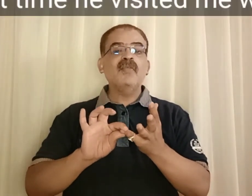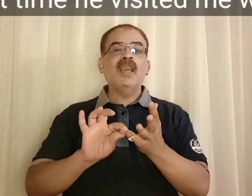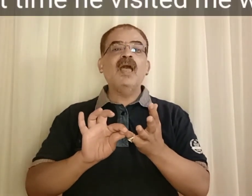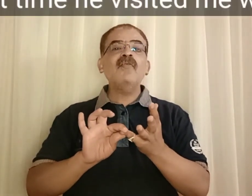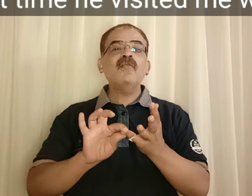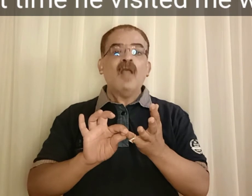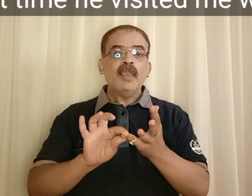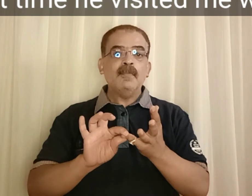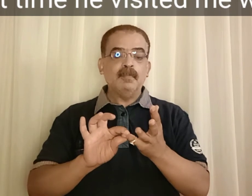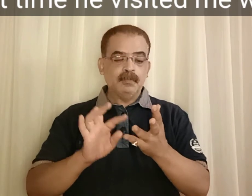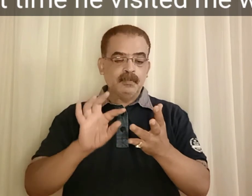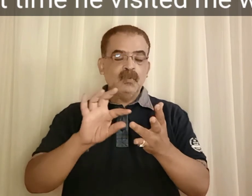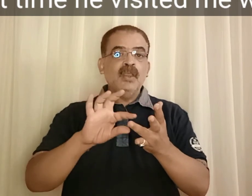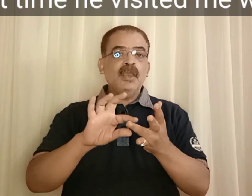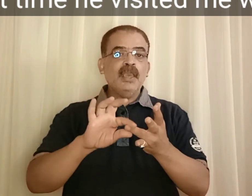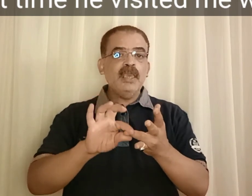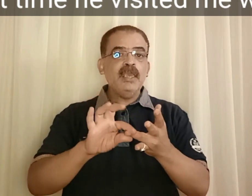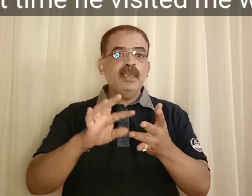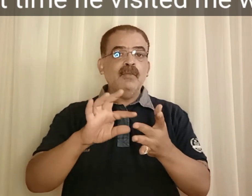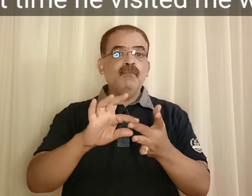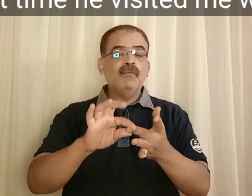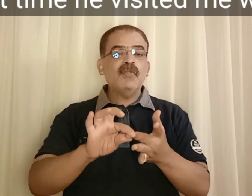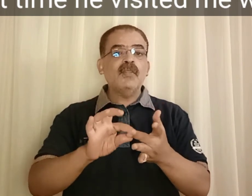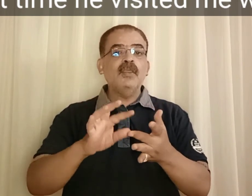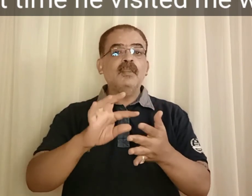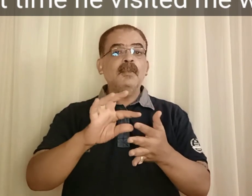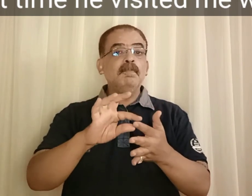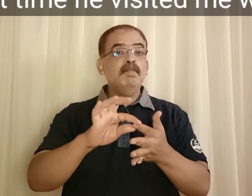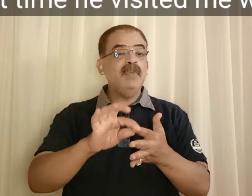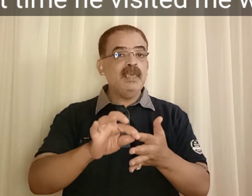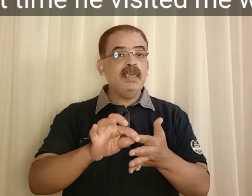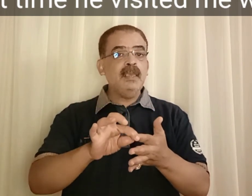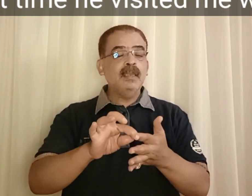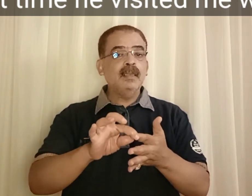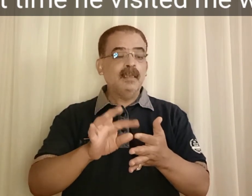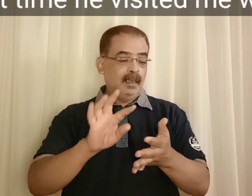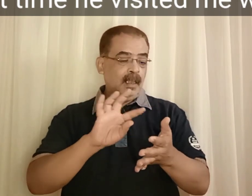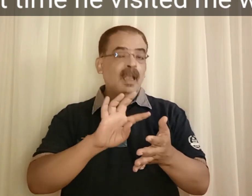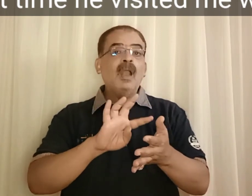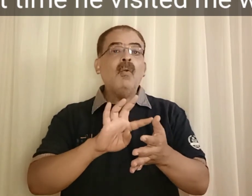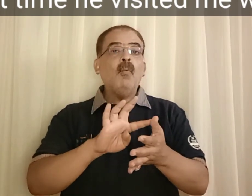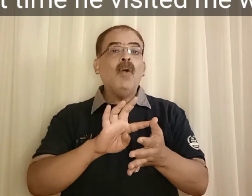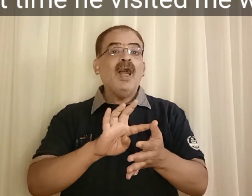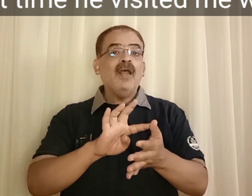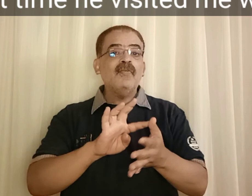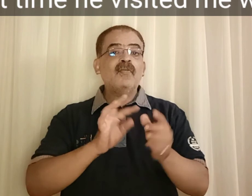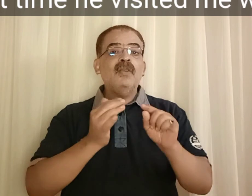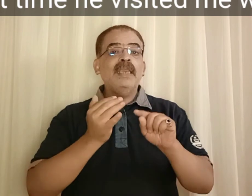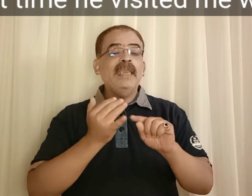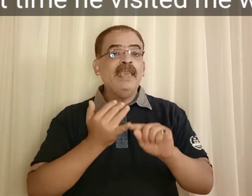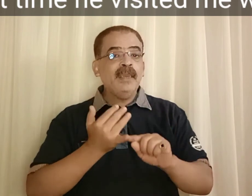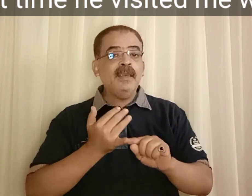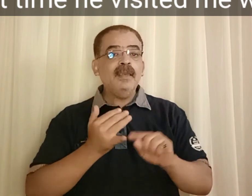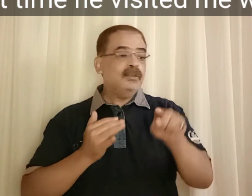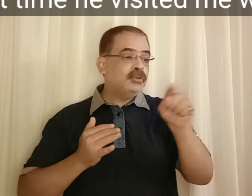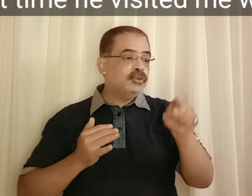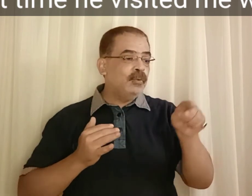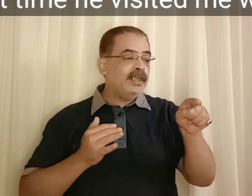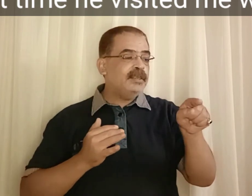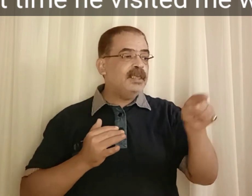last time he visited me was in 2015